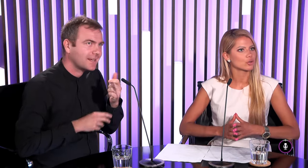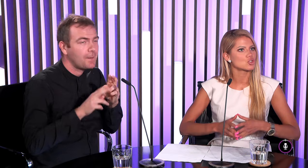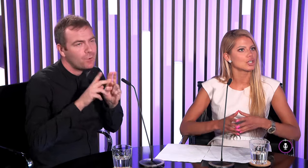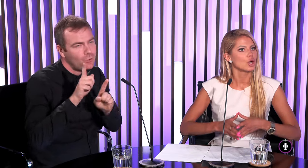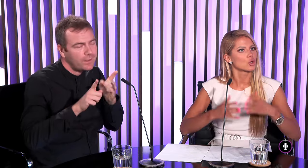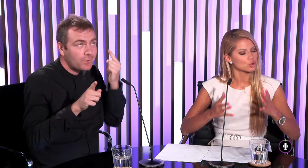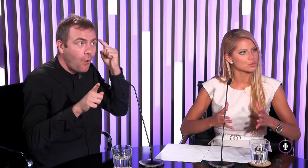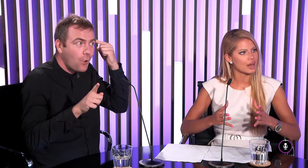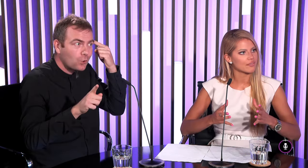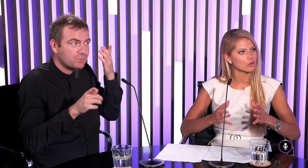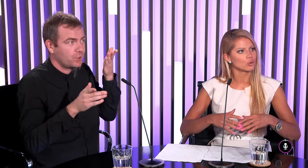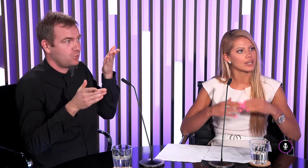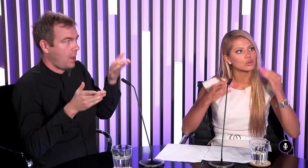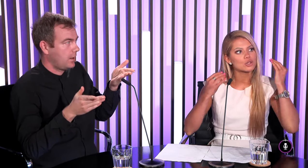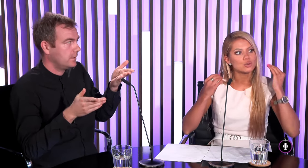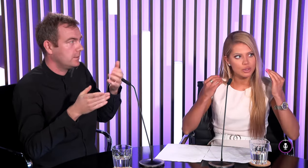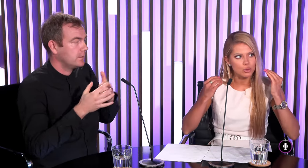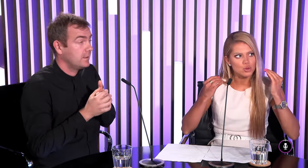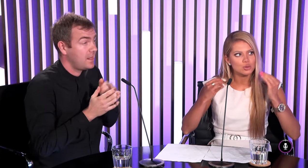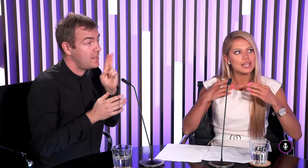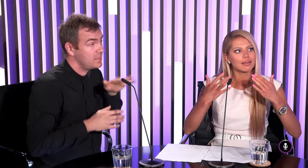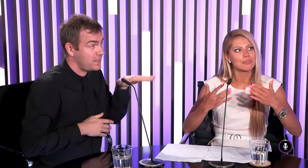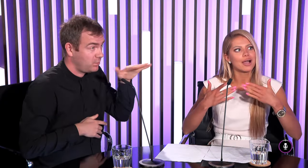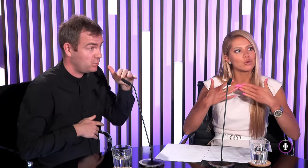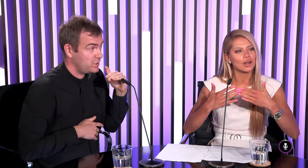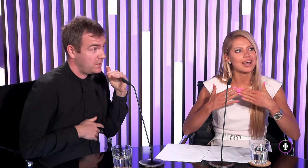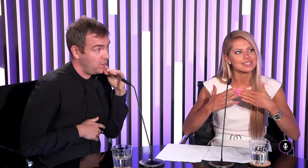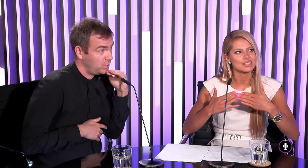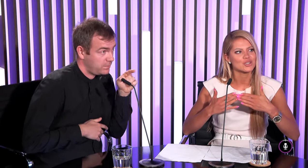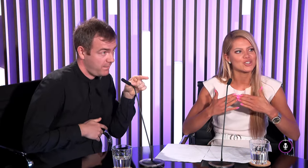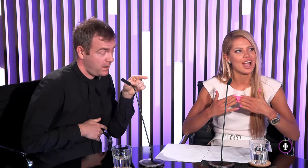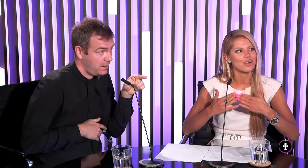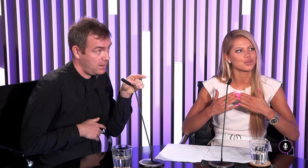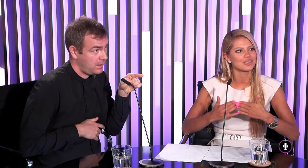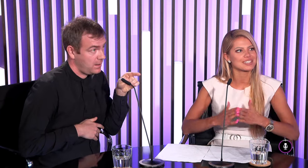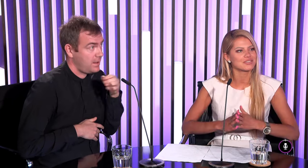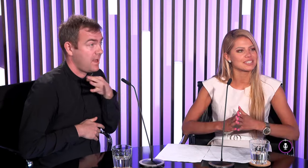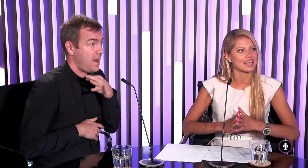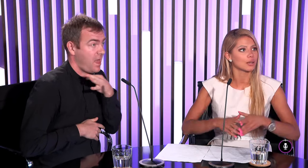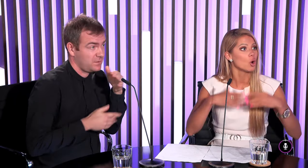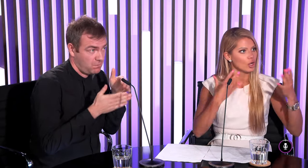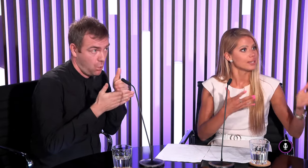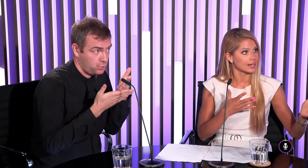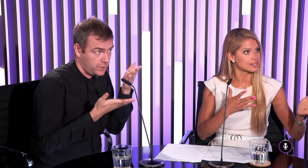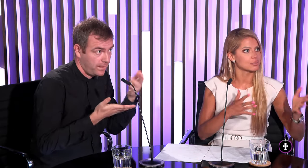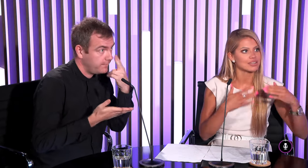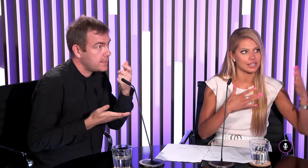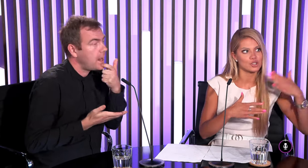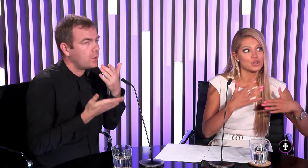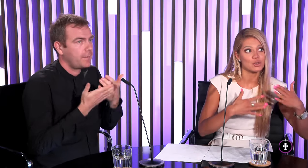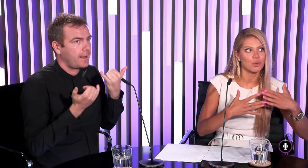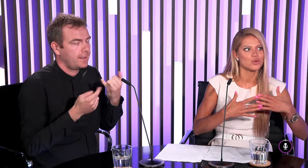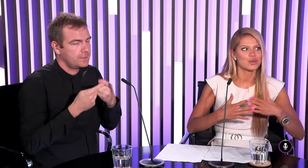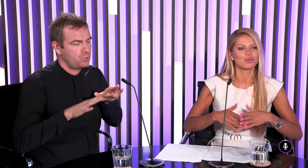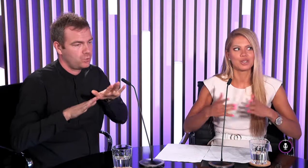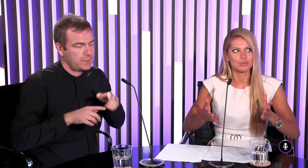možno nápadlo či rozprávajú ľudia, ktorí sú nepočujúci ale majú hlas, že ako to vlastne vyzerá lebo ja keď sedím pri vás